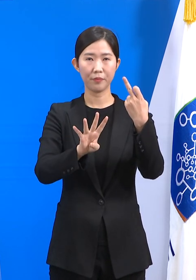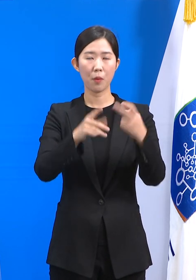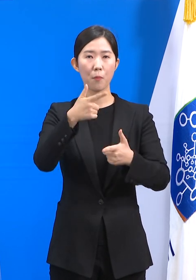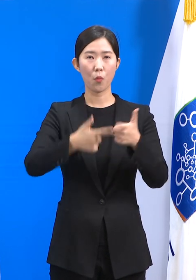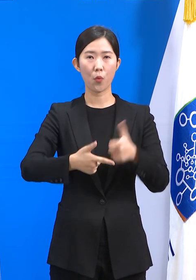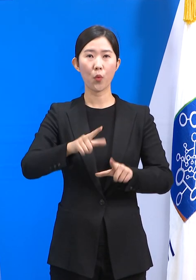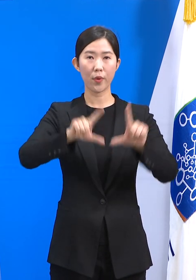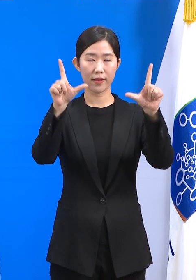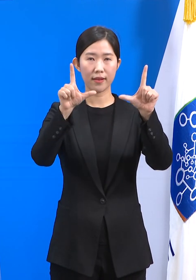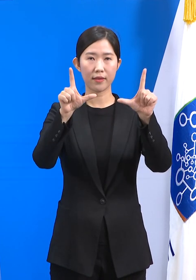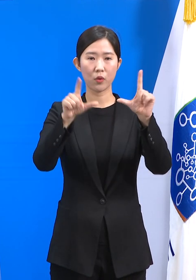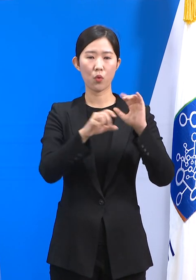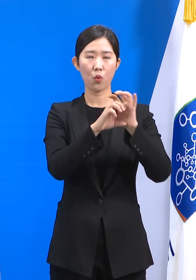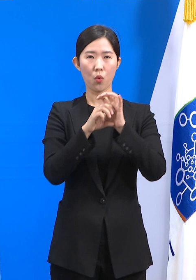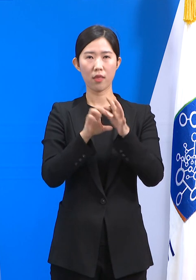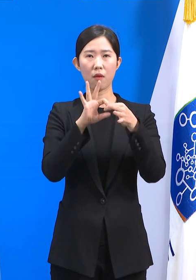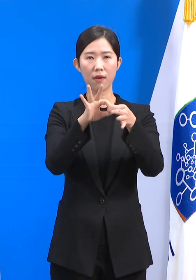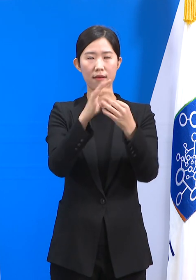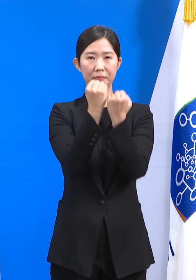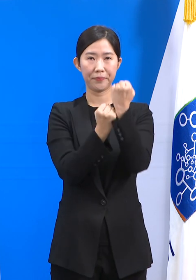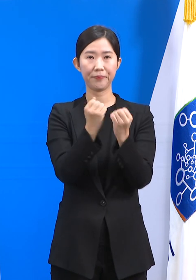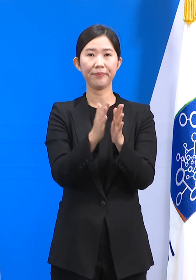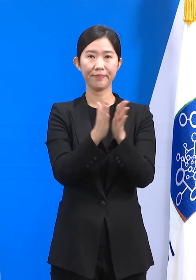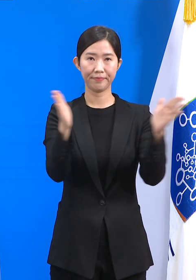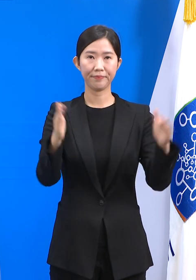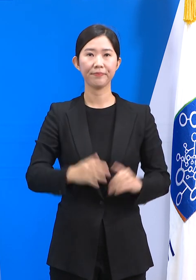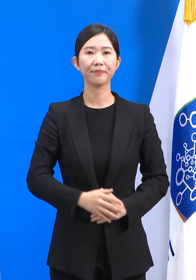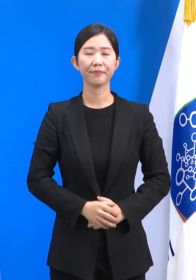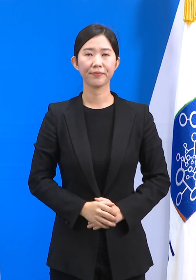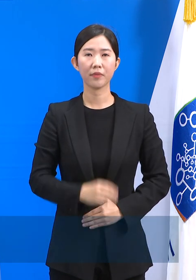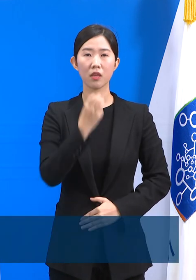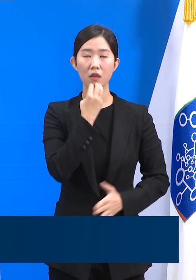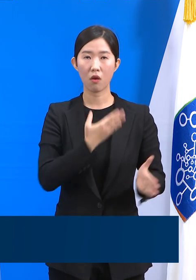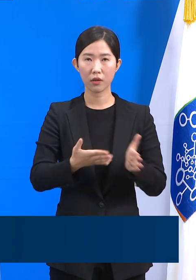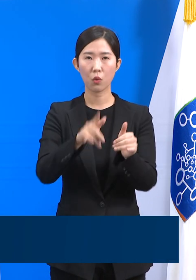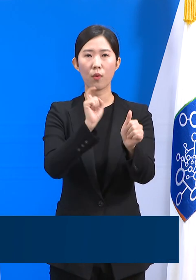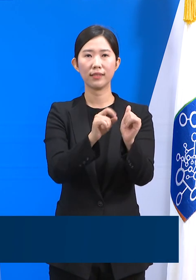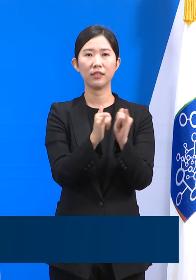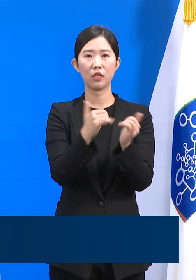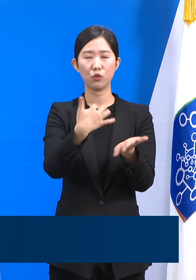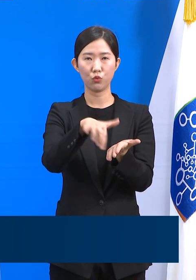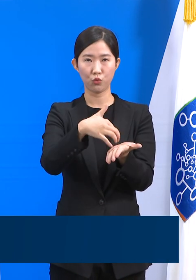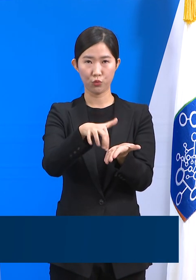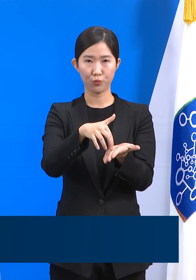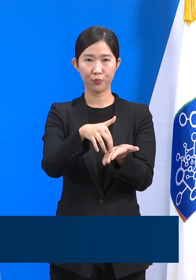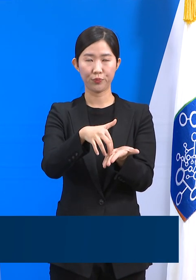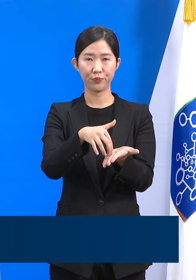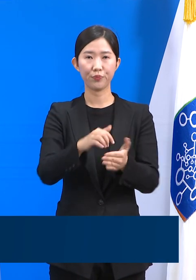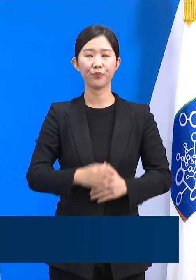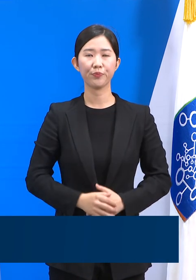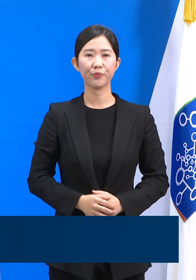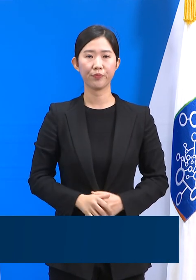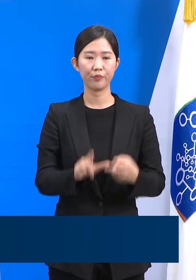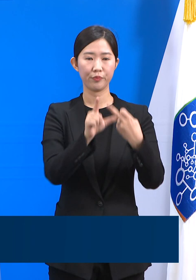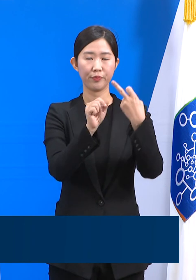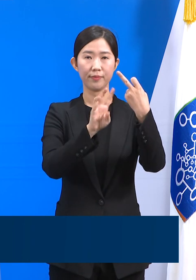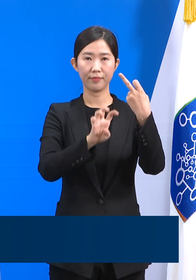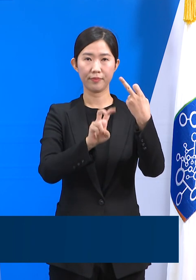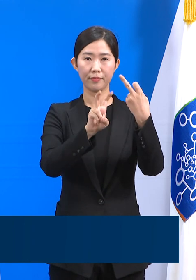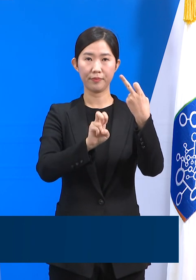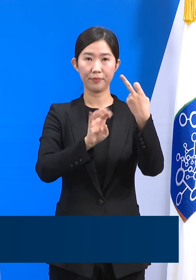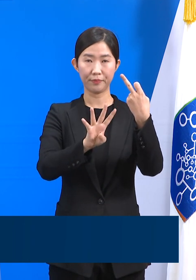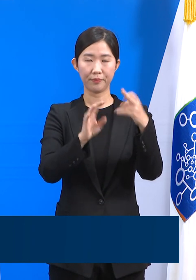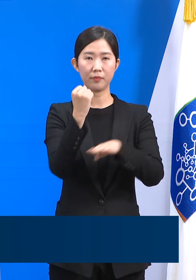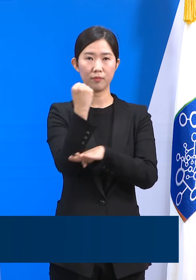관련 정례회견을 시작하겠습니다. 경기도 확진자 발생 현황입니다. 12월 24일 0시 기준